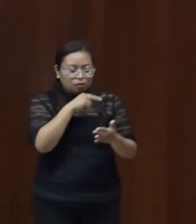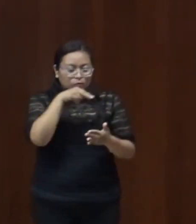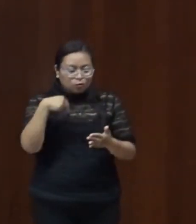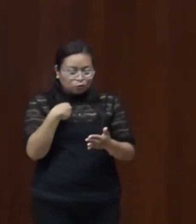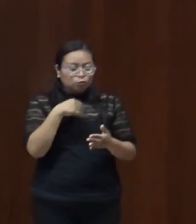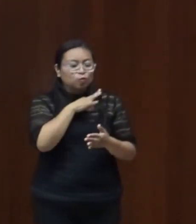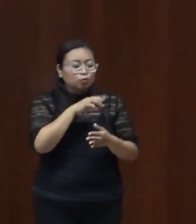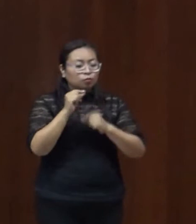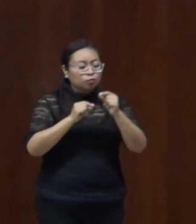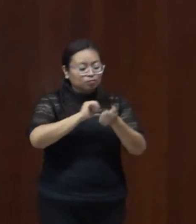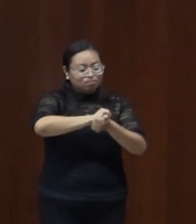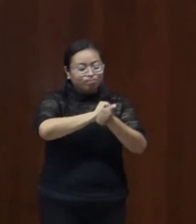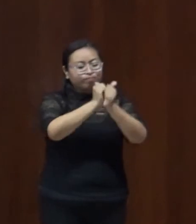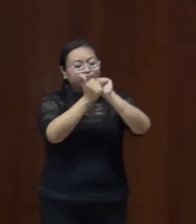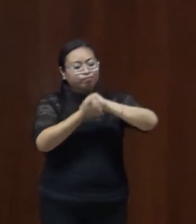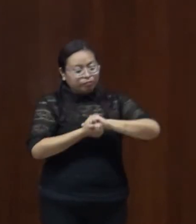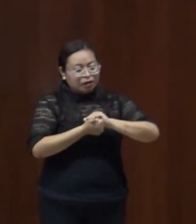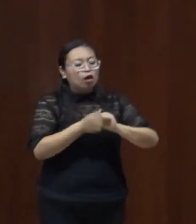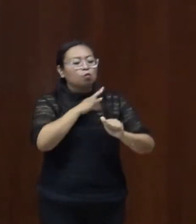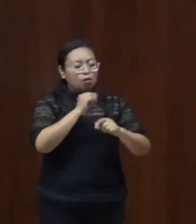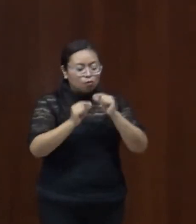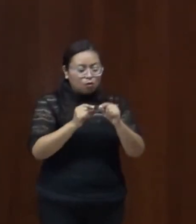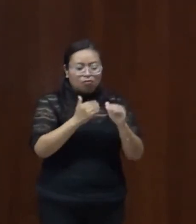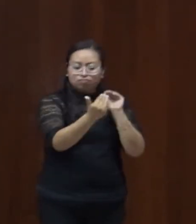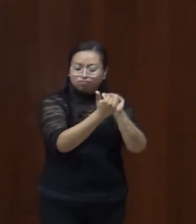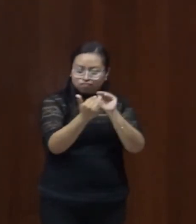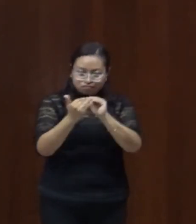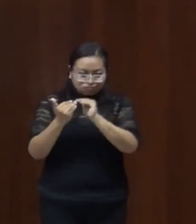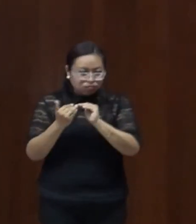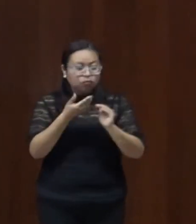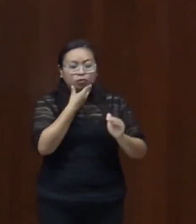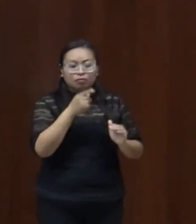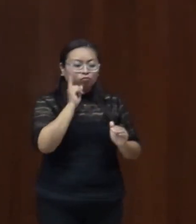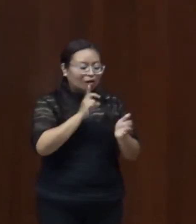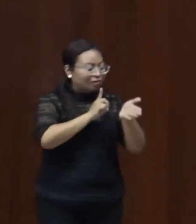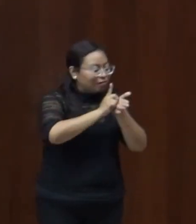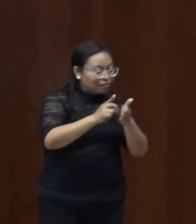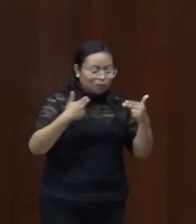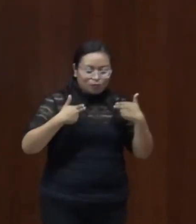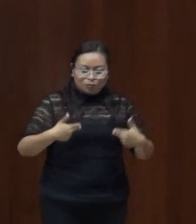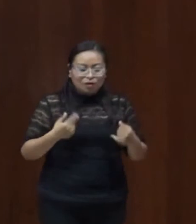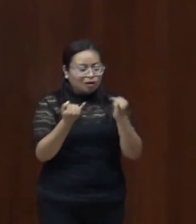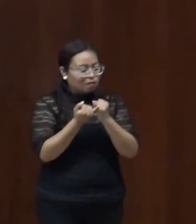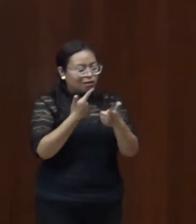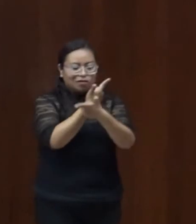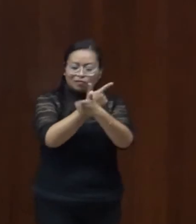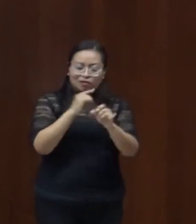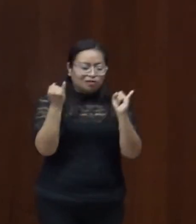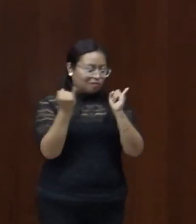para que puedan disfrutar plenamente y en igualdad de condiciones de todos los derechos humanos y libertades